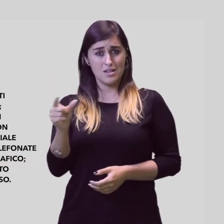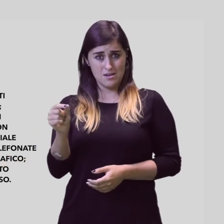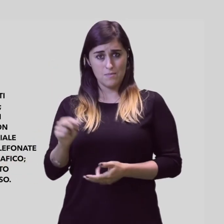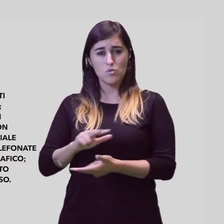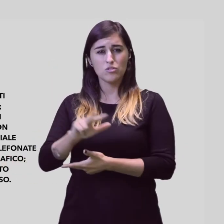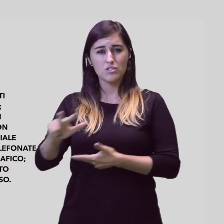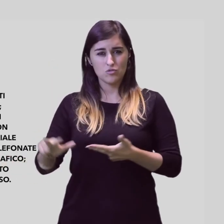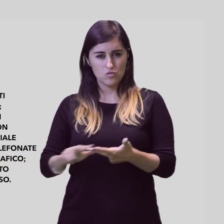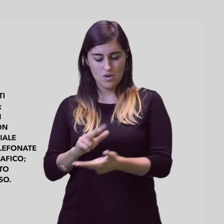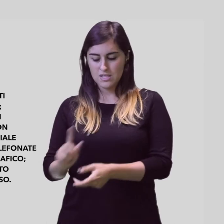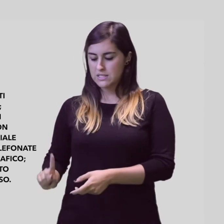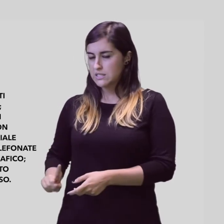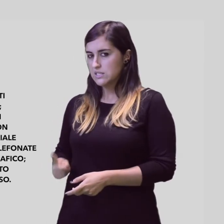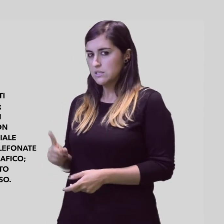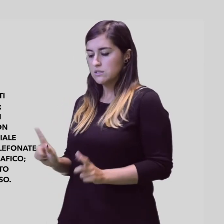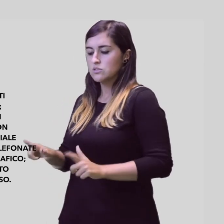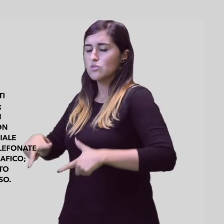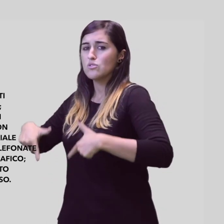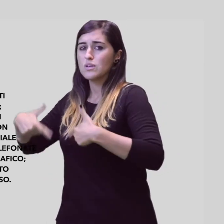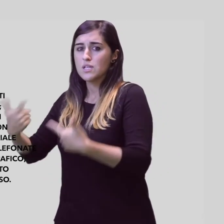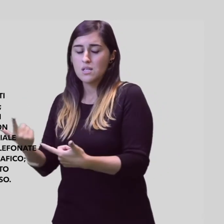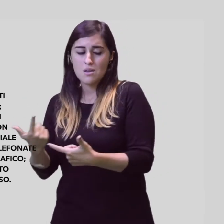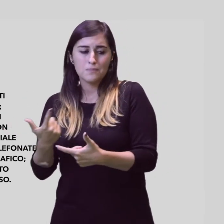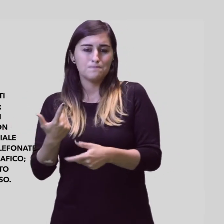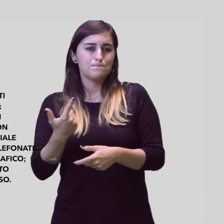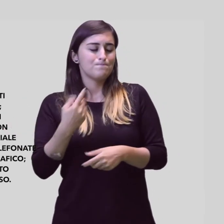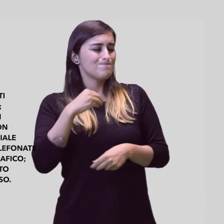dolore durante il rapporto sessuale senza il proprio consenso